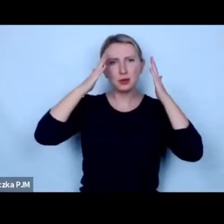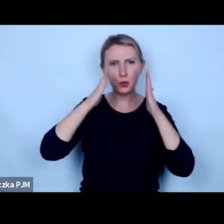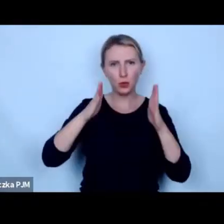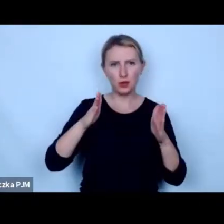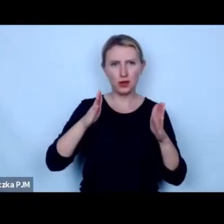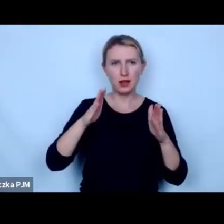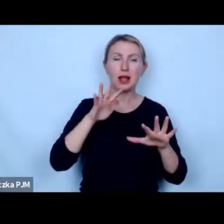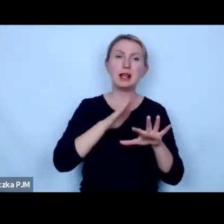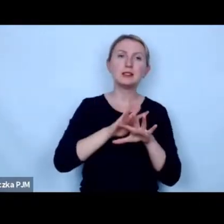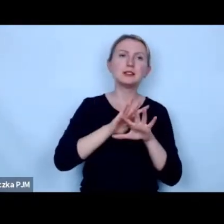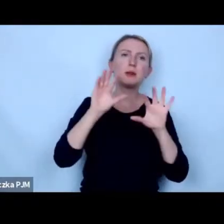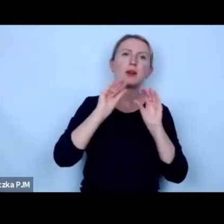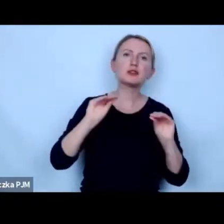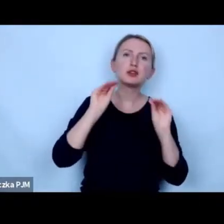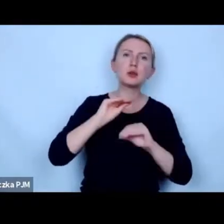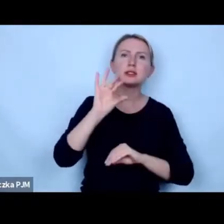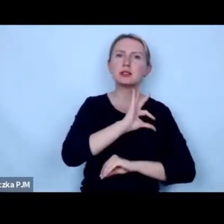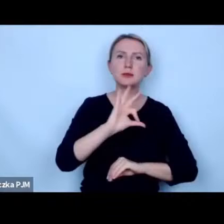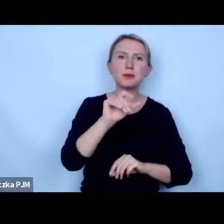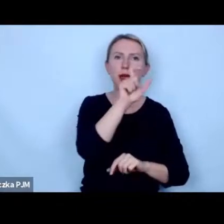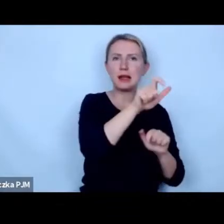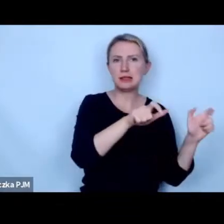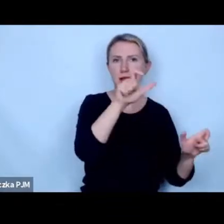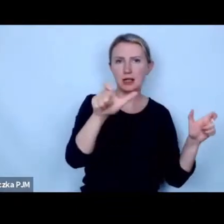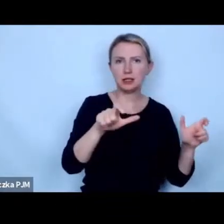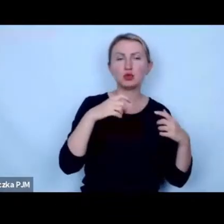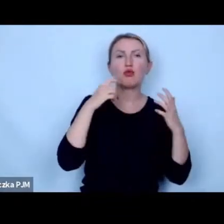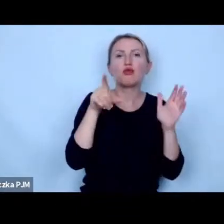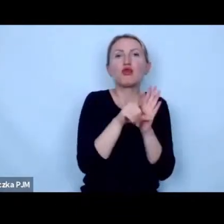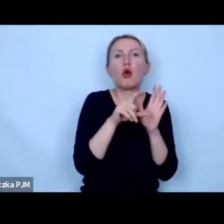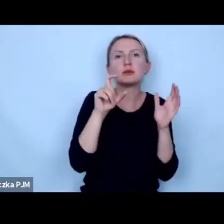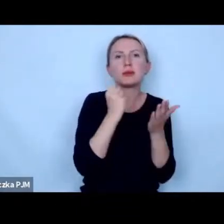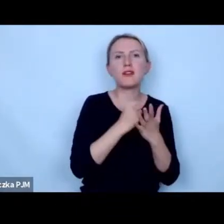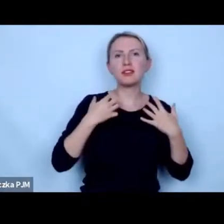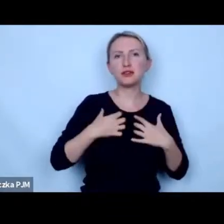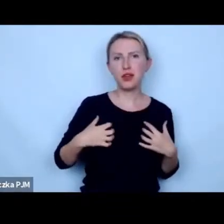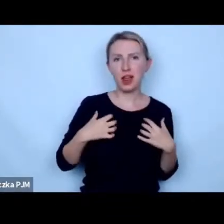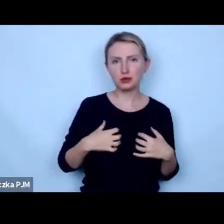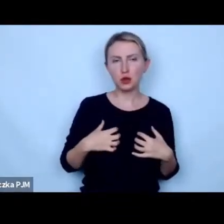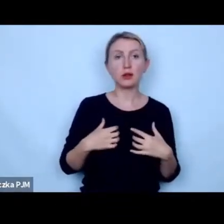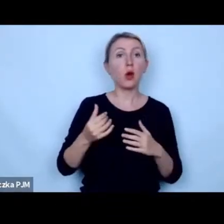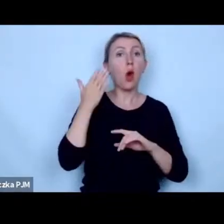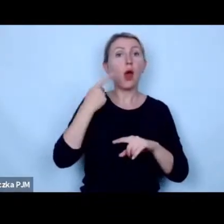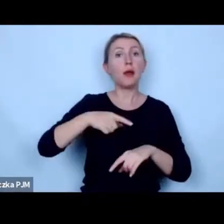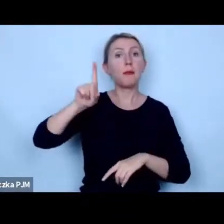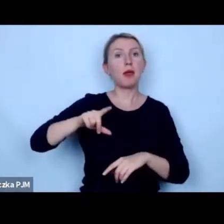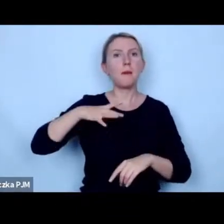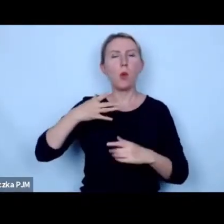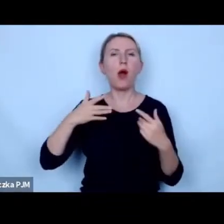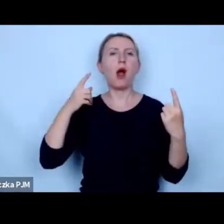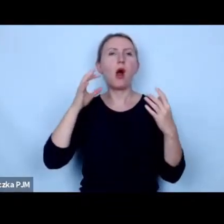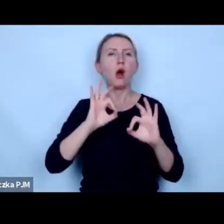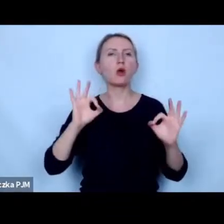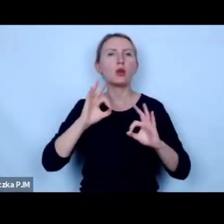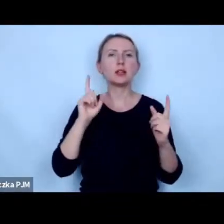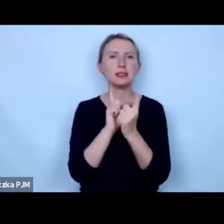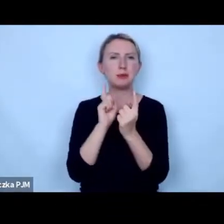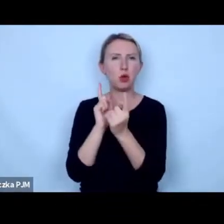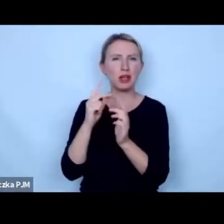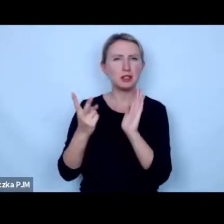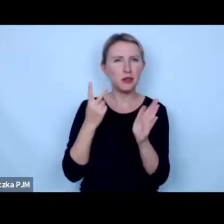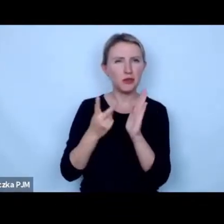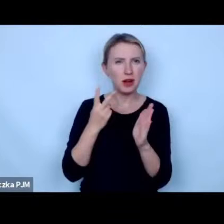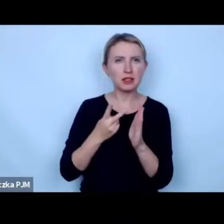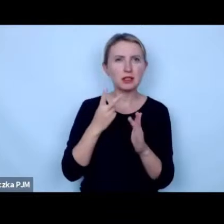na systemie kształcenia specjalistów i specjalistek od zwierząt w ciągu ostatniego miesiąca mieliśmy okazję spotkać się dwa razy z